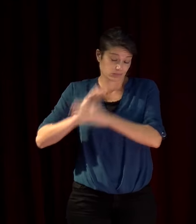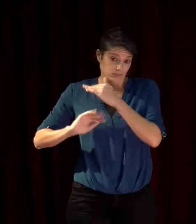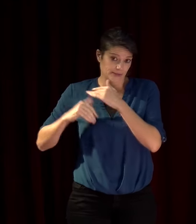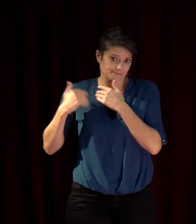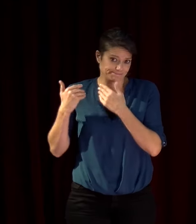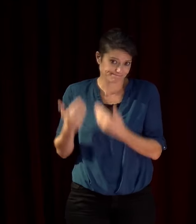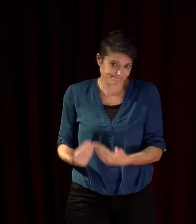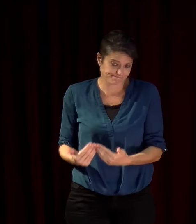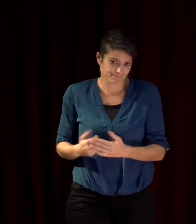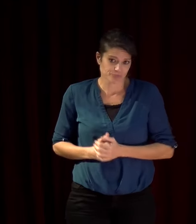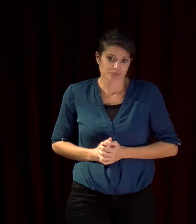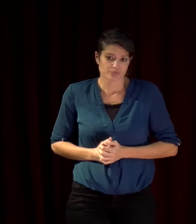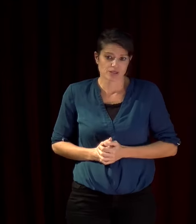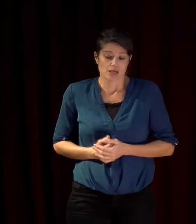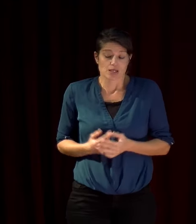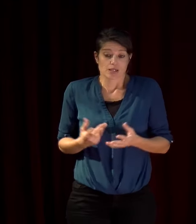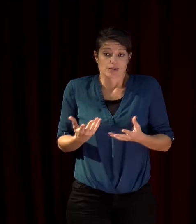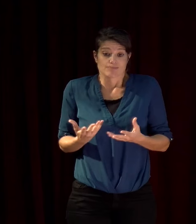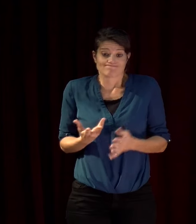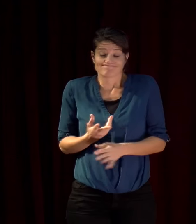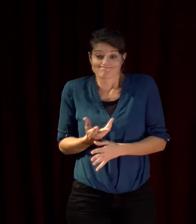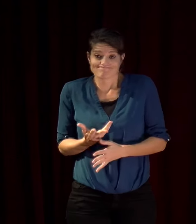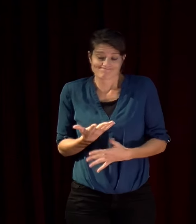'Europe n'a pas vraiment la force pour